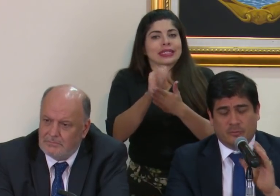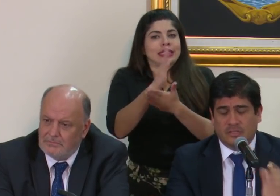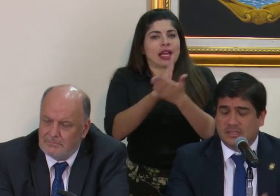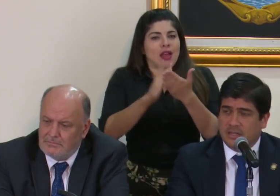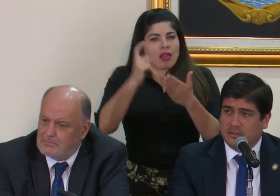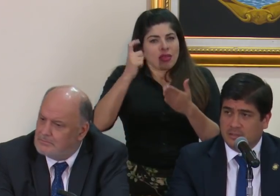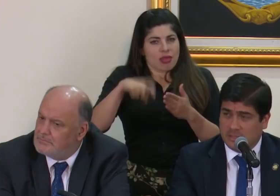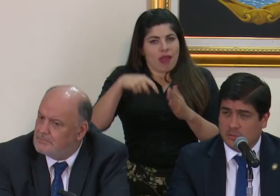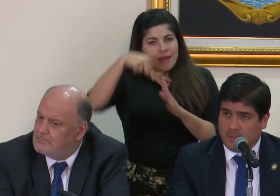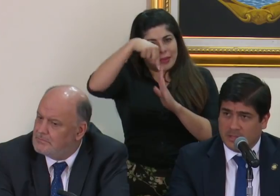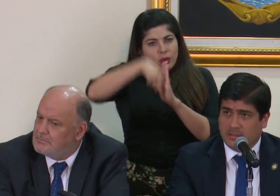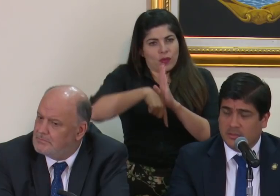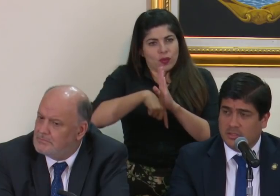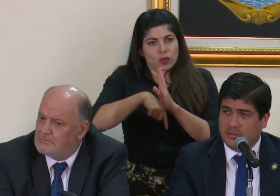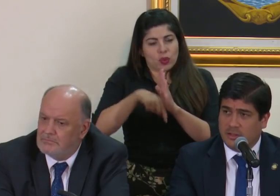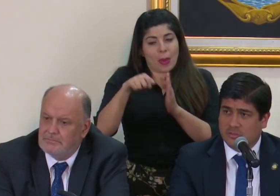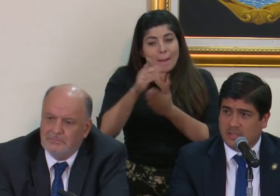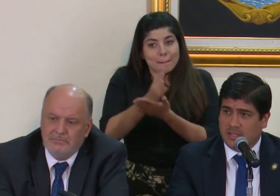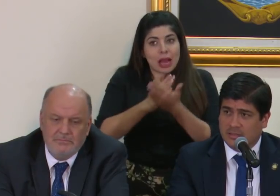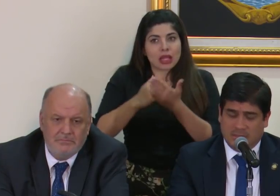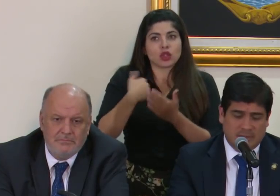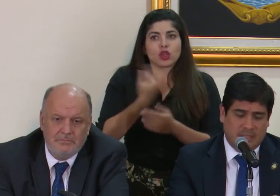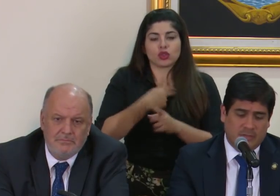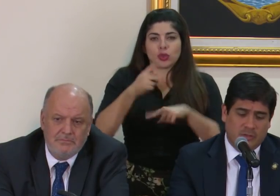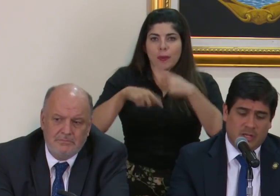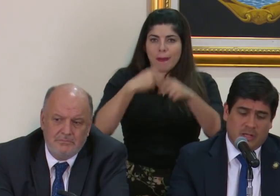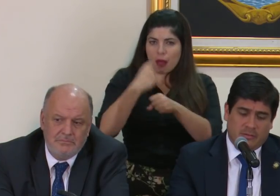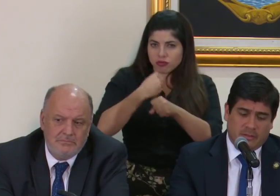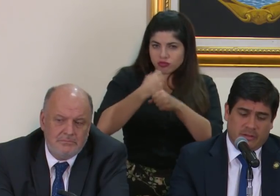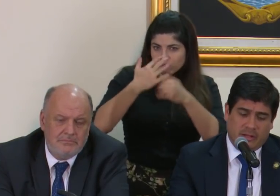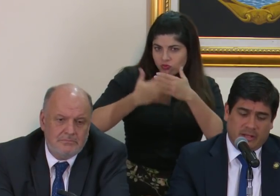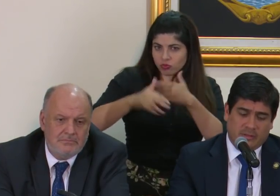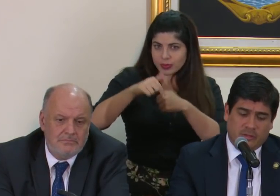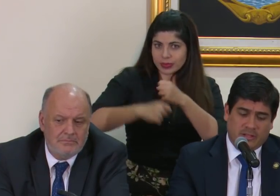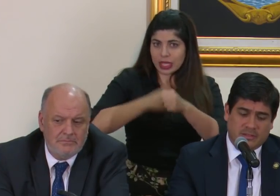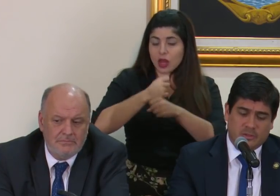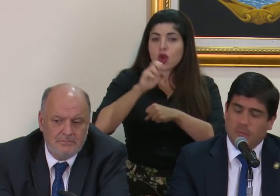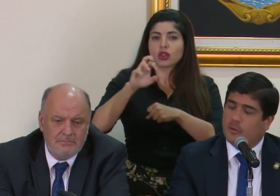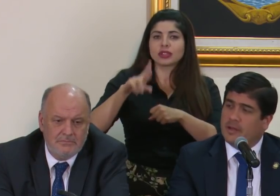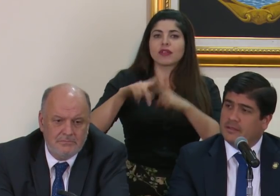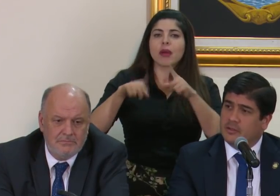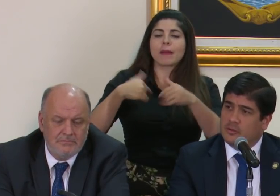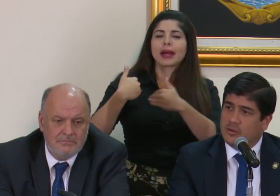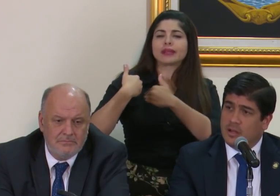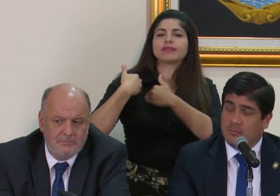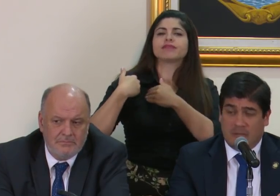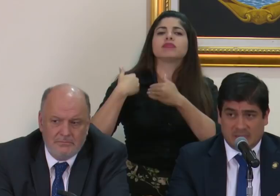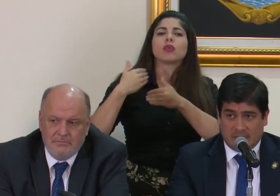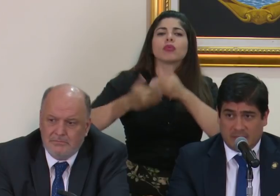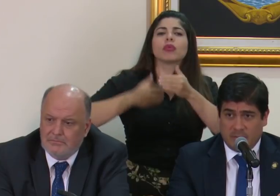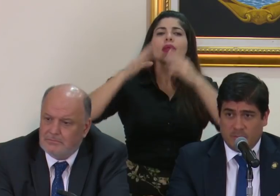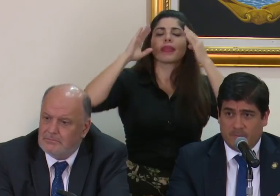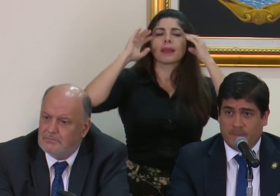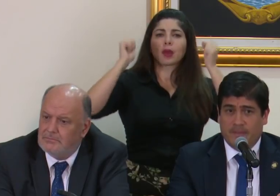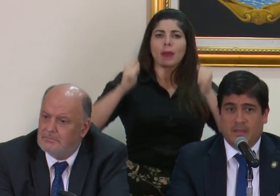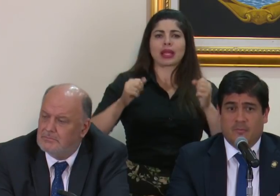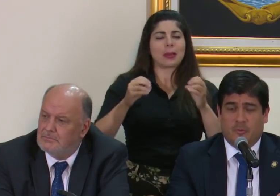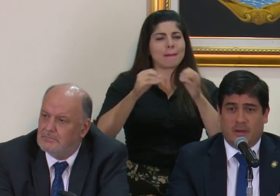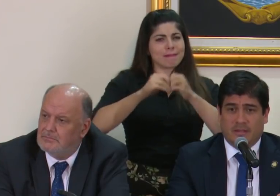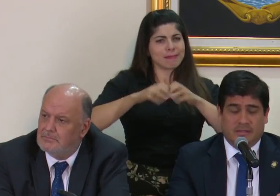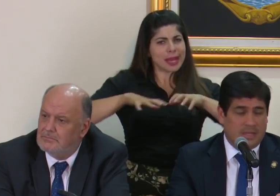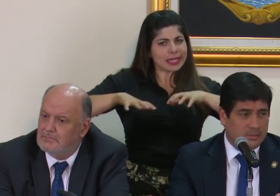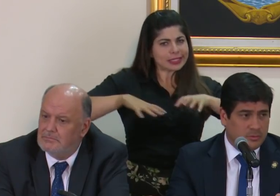tenemos que profundizar, y eso es parte de lo que llevaremos adelante este año, llevar adelante un ejercicio diplomático más activo